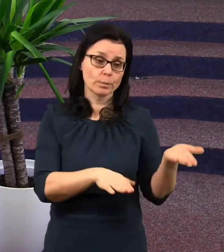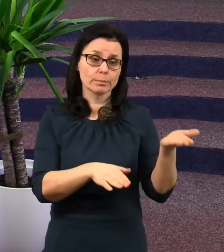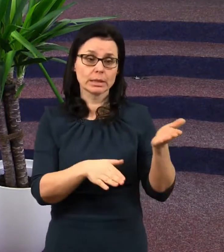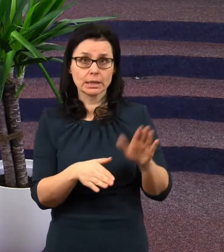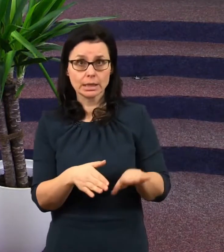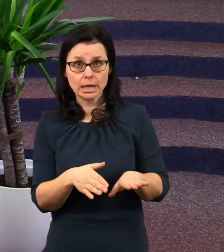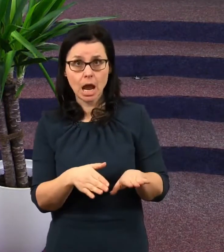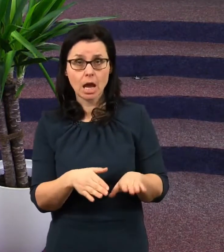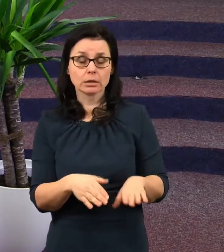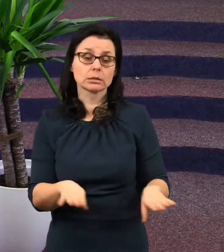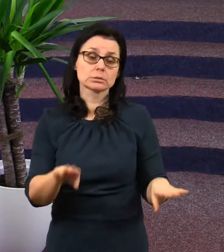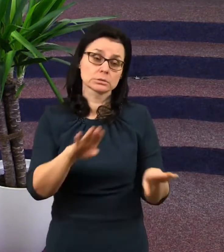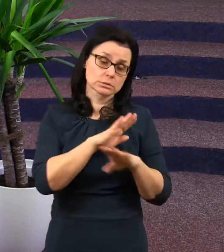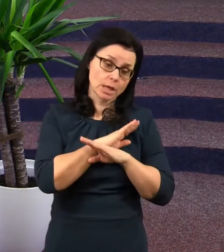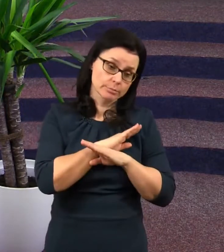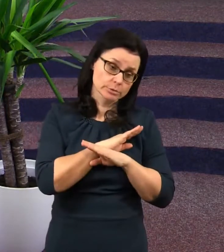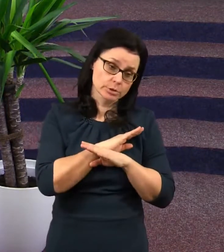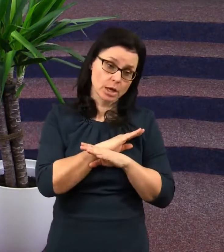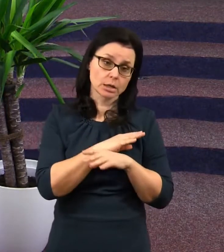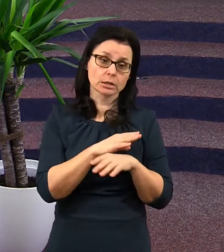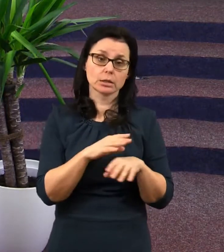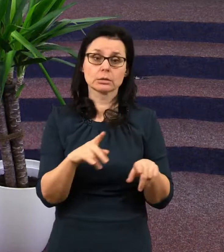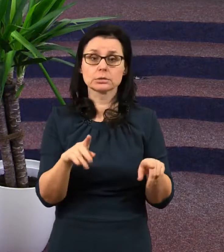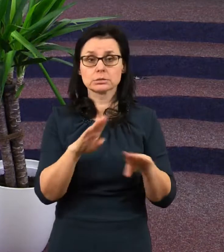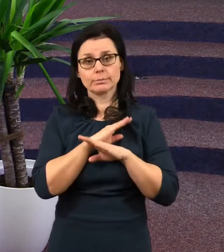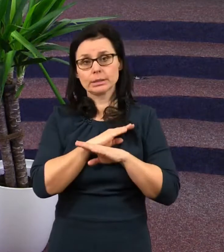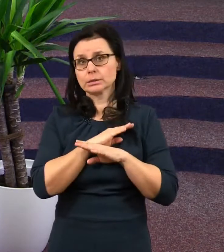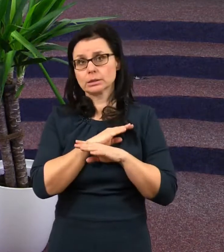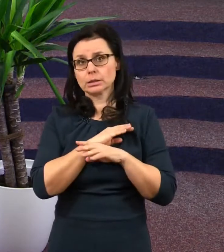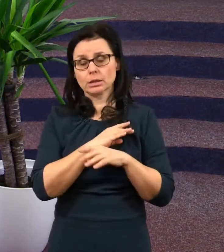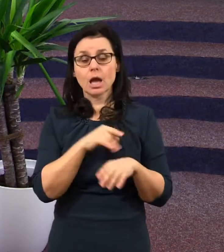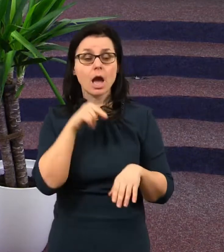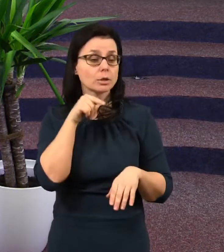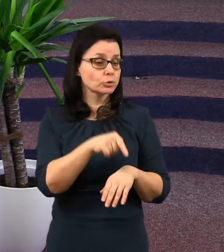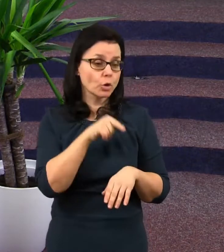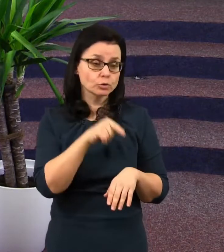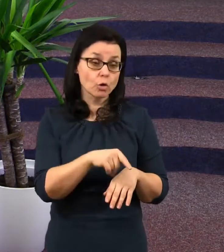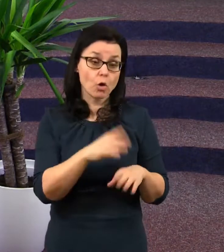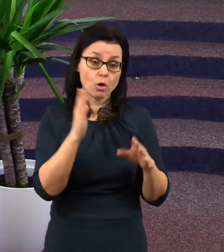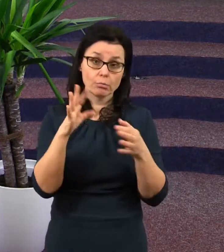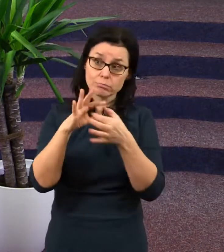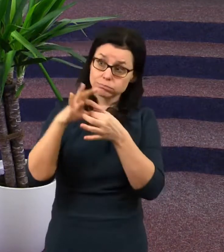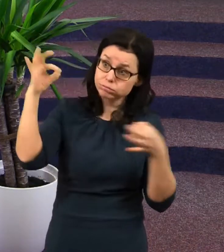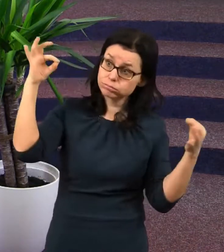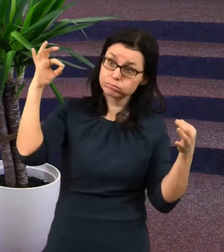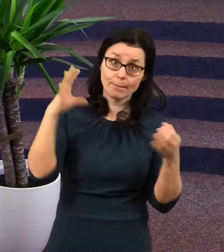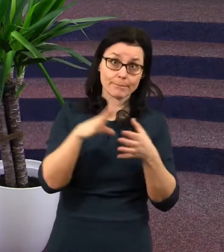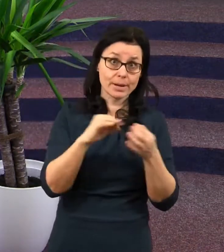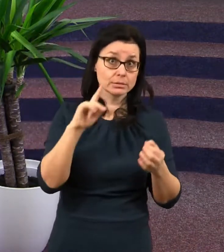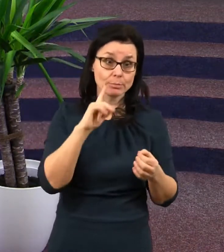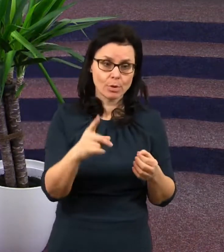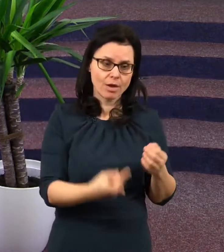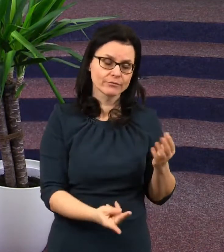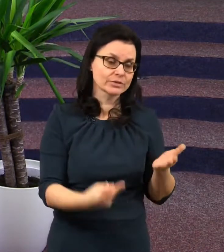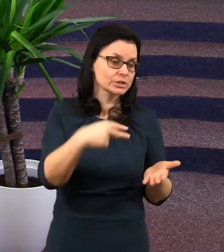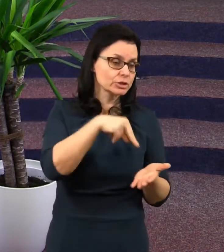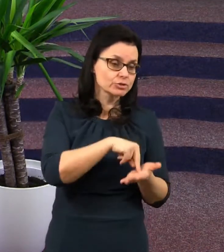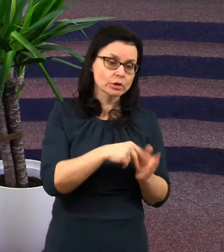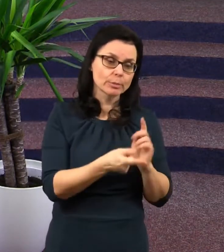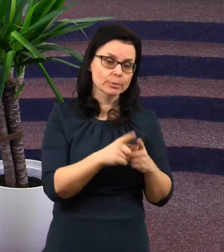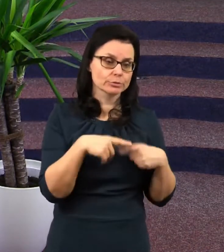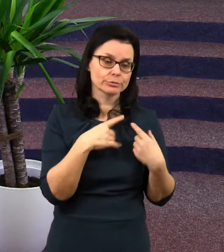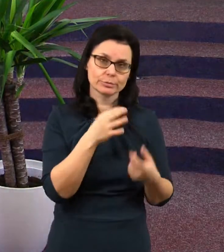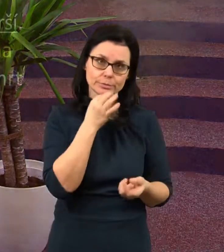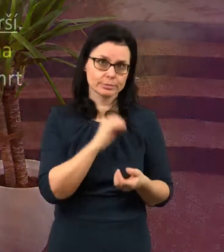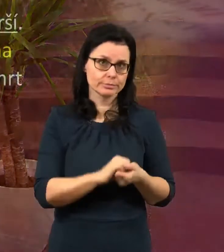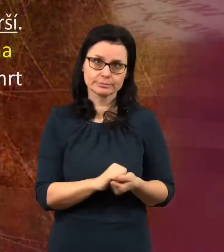zemřeme a zemřeli bychom smrtí, ze které nebude vzkříšení. Zjevění dvacet, verš pátý a